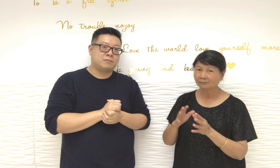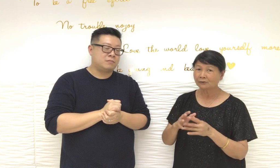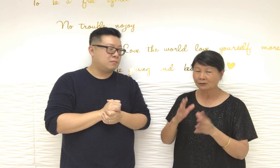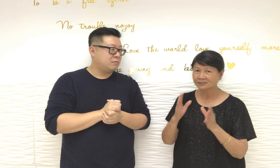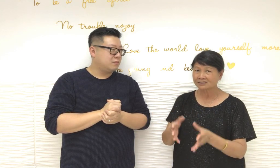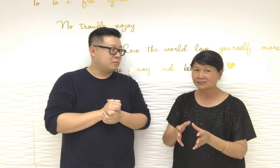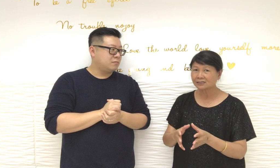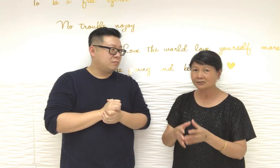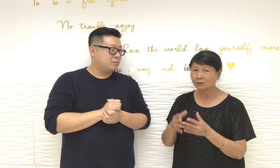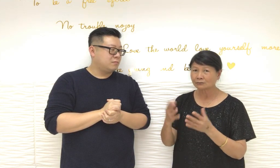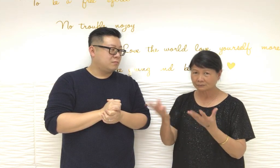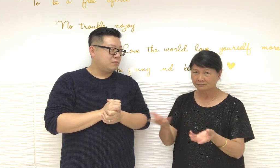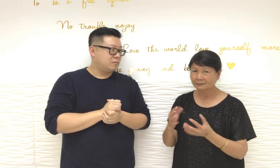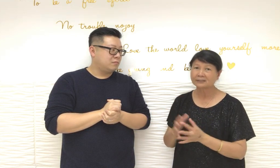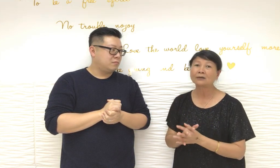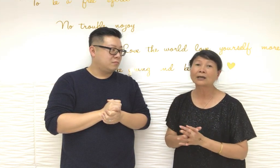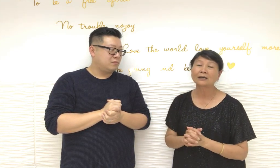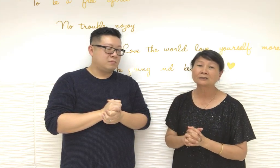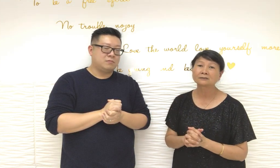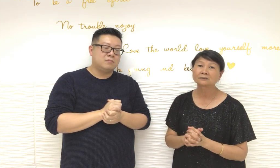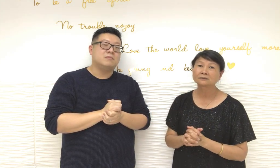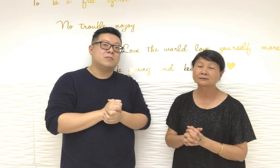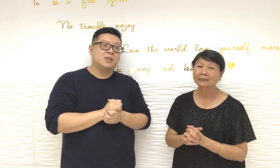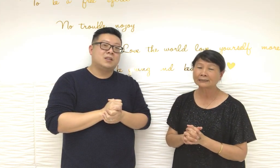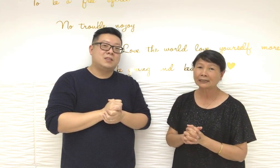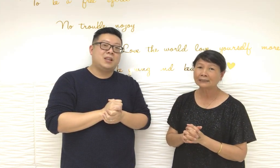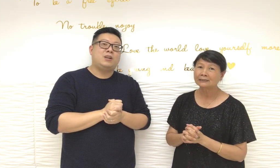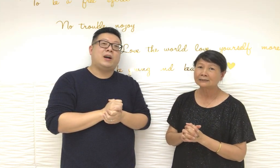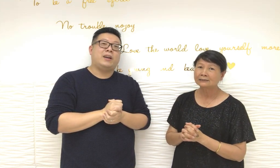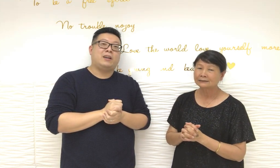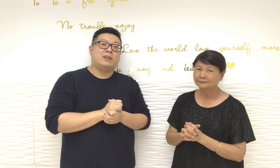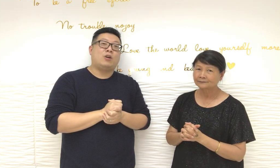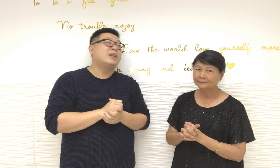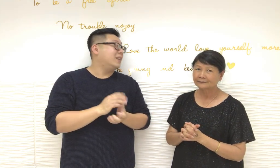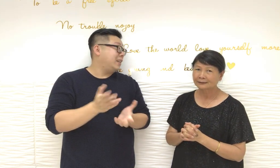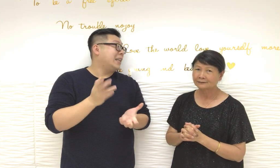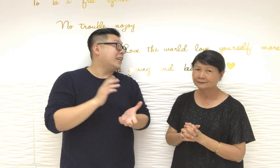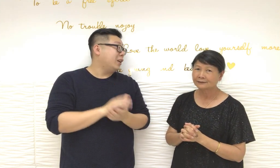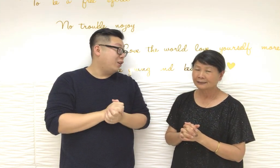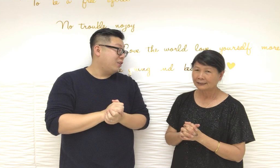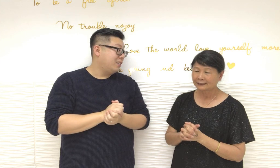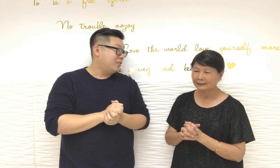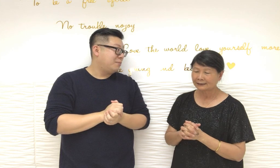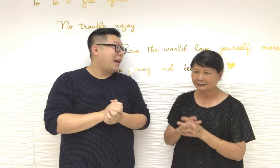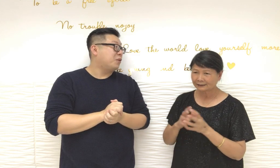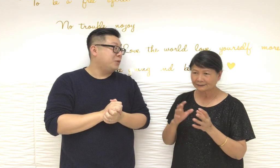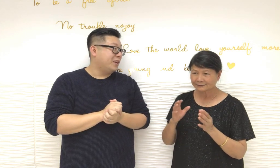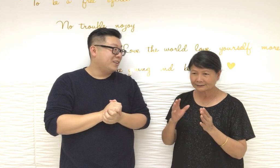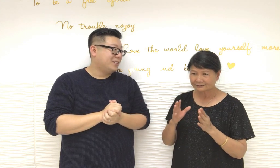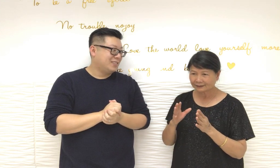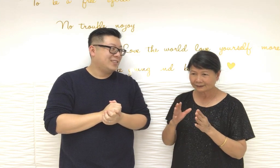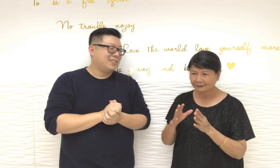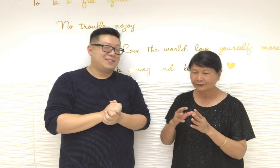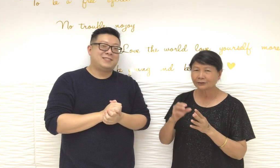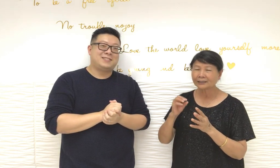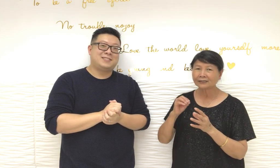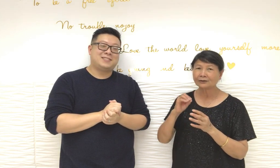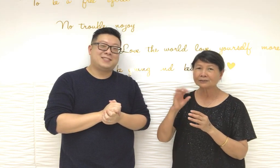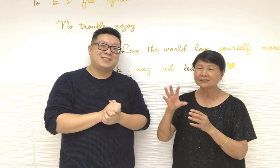我建議你用皮休嗯就是這個是惡一點的簡單來說霸動一點它是可以